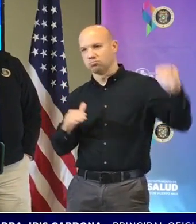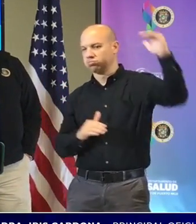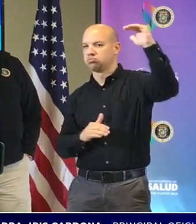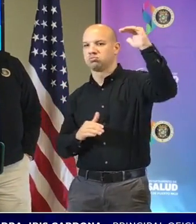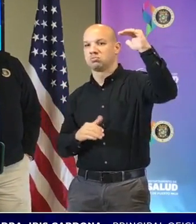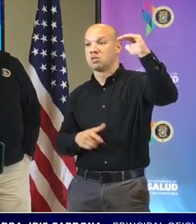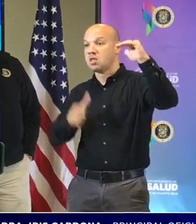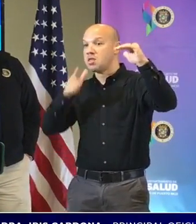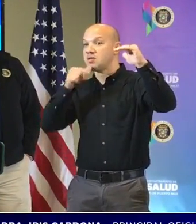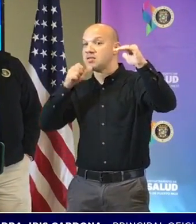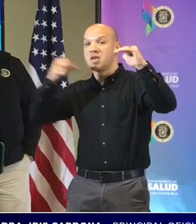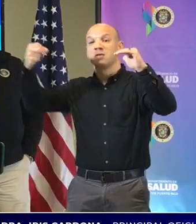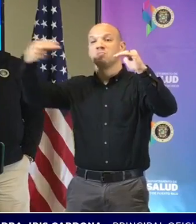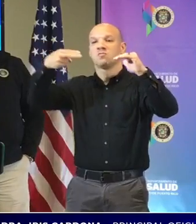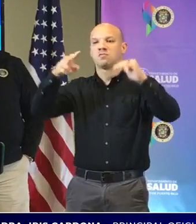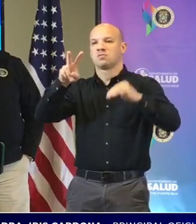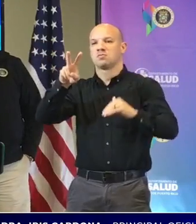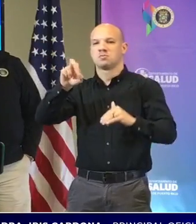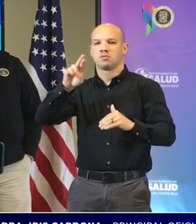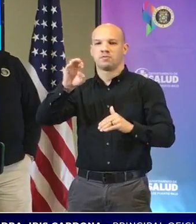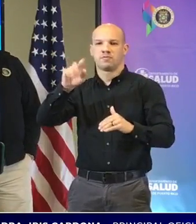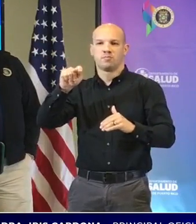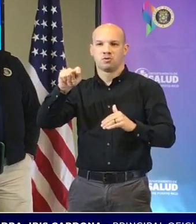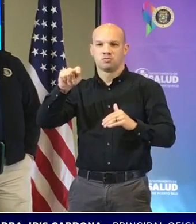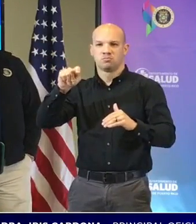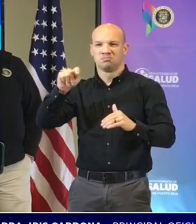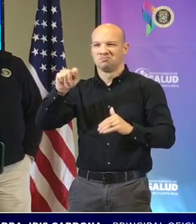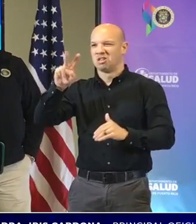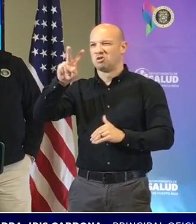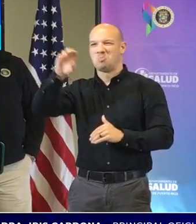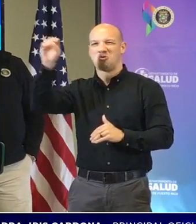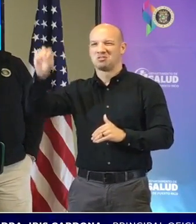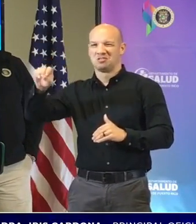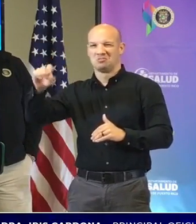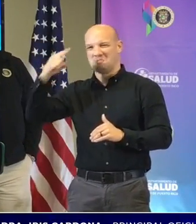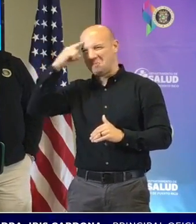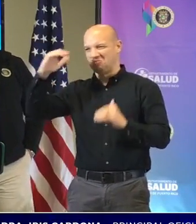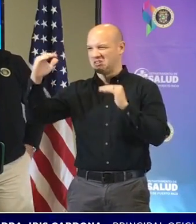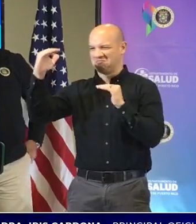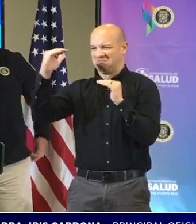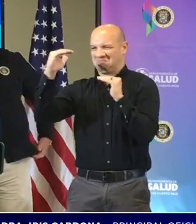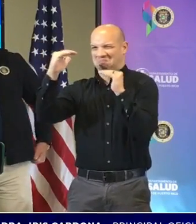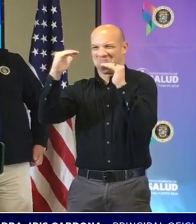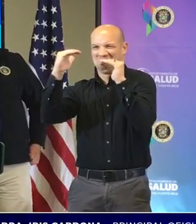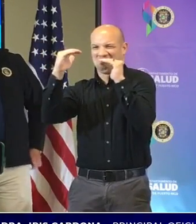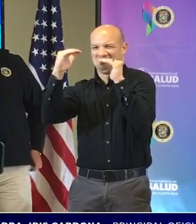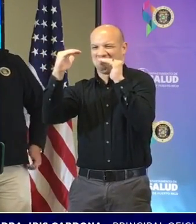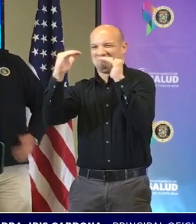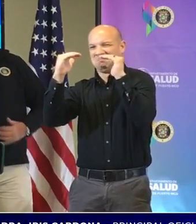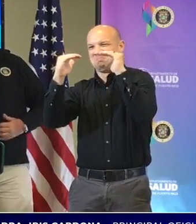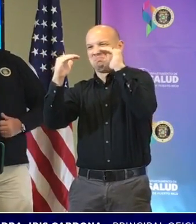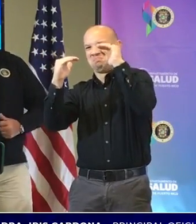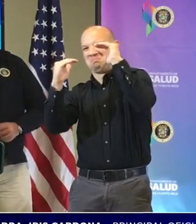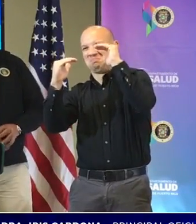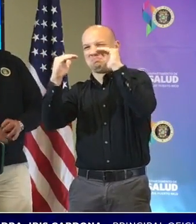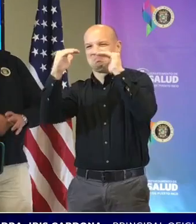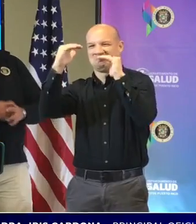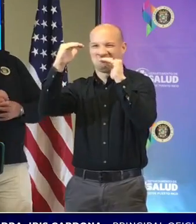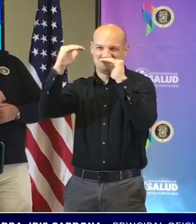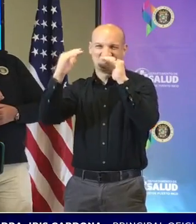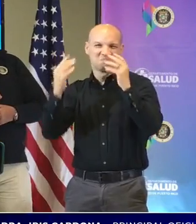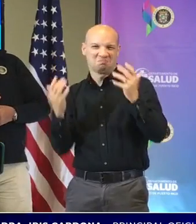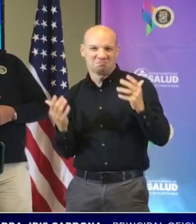solamente por dos por ciento yo entiendo que volvemos a mantendremos la estaremos entre los primeros siglos